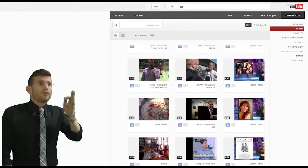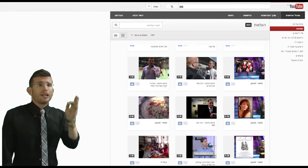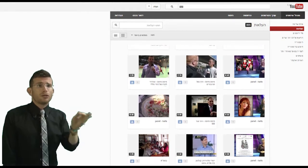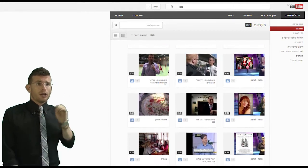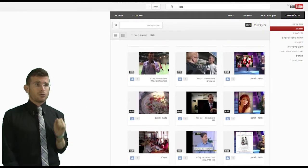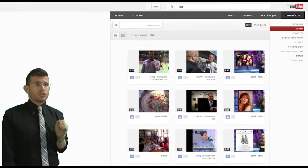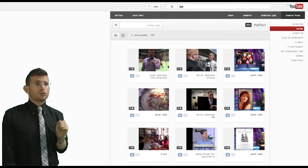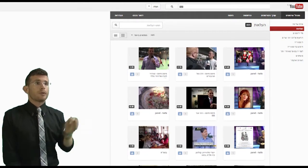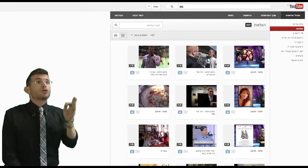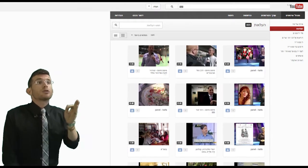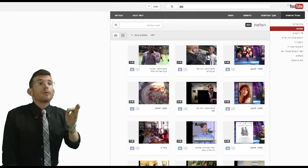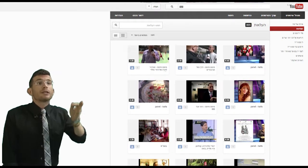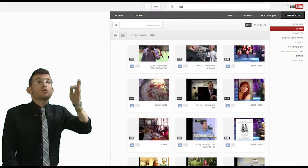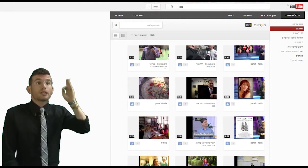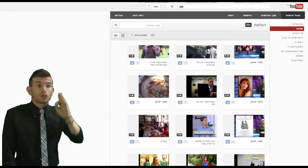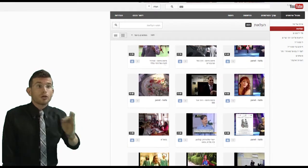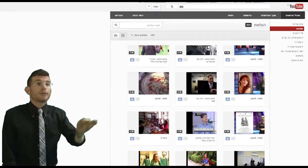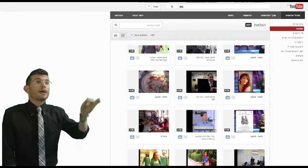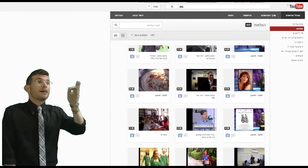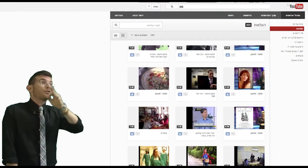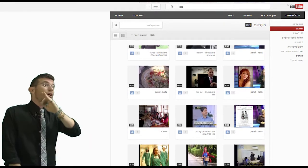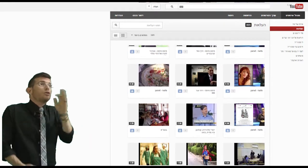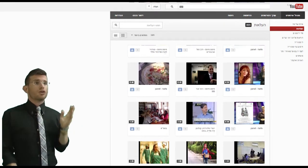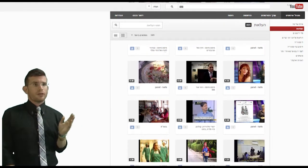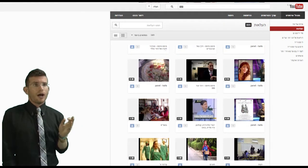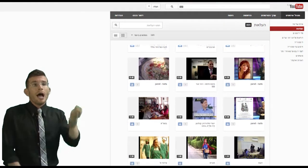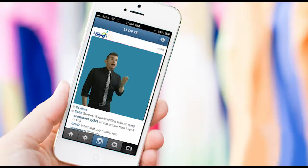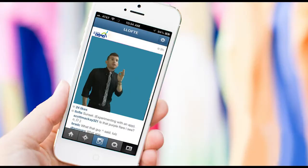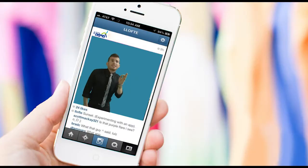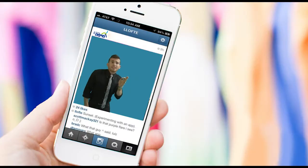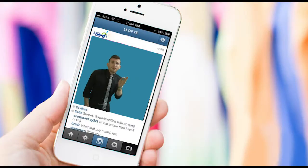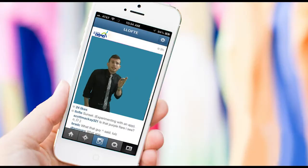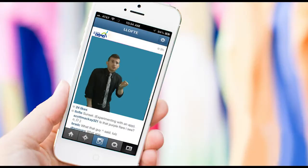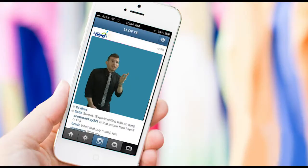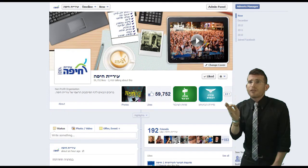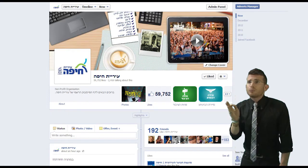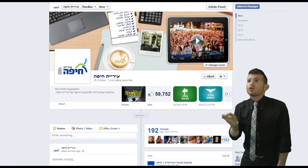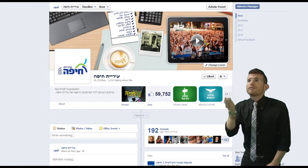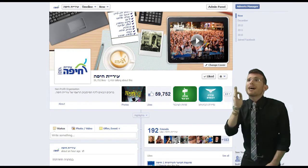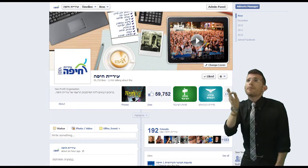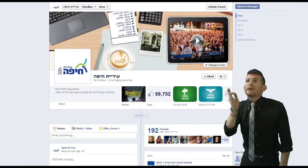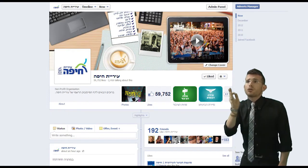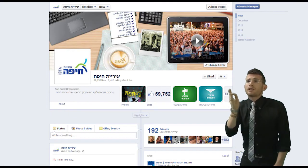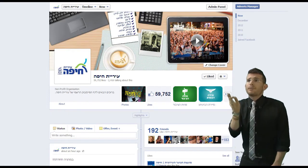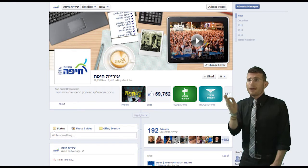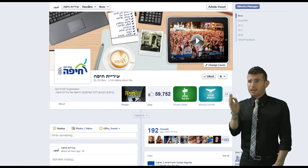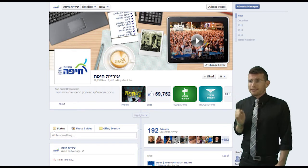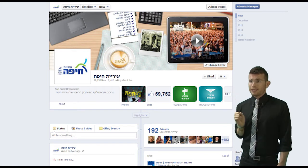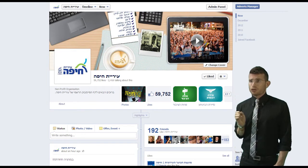ועלינו לערוץ היוטיוב, המשמש גם את ערוצי התקשורת כמעגר הוידאו הגדוש של חיפה, ערוץ אינסטגרם חדש ודף פייסבוק, שהבזכה בפרס סוקרטים איתה המגזין אנשים